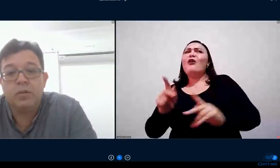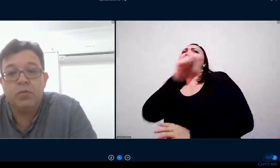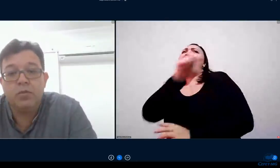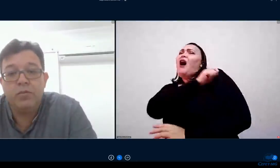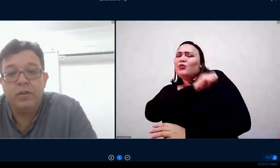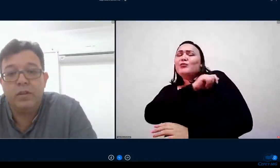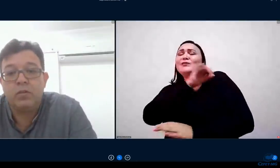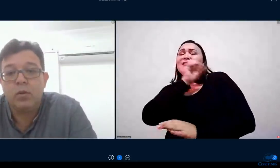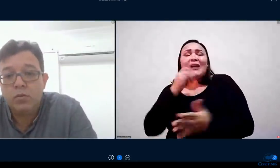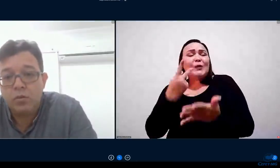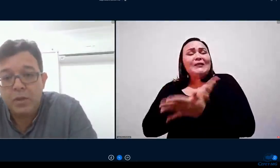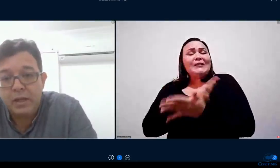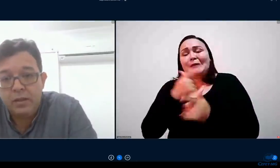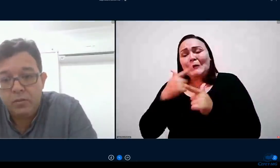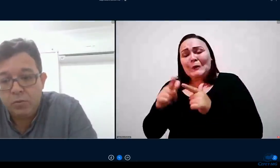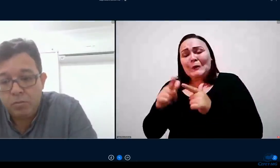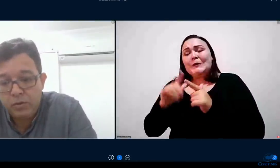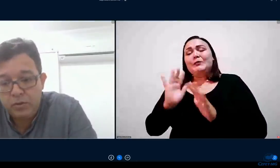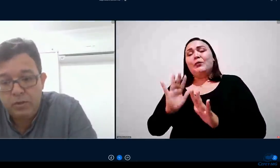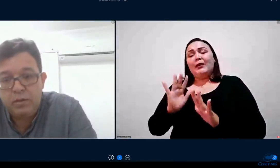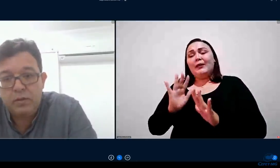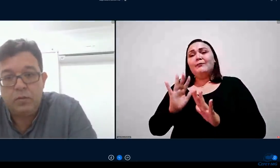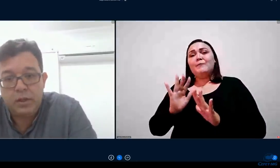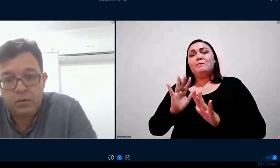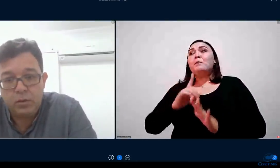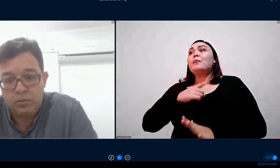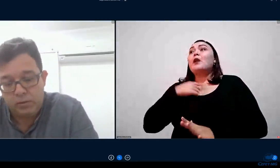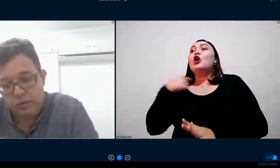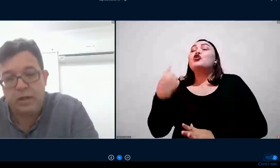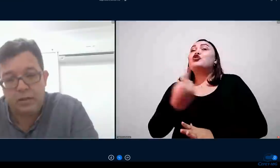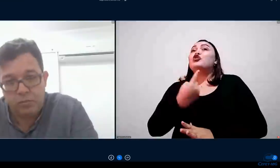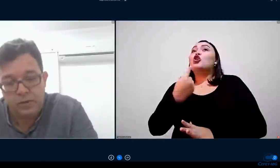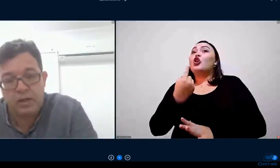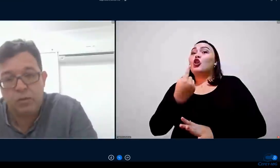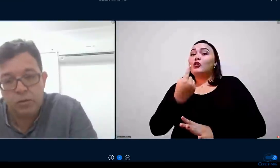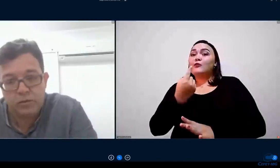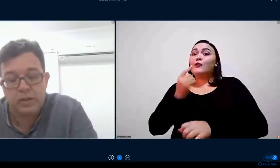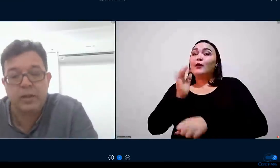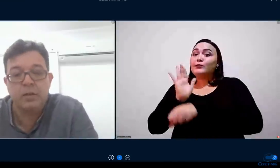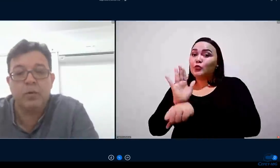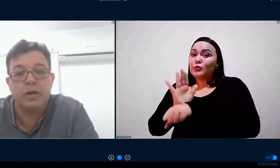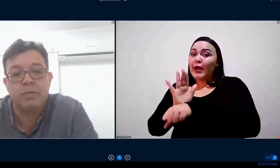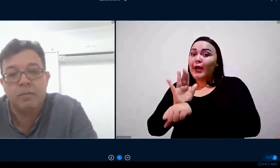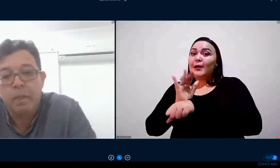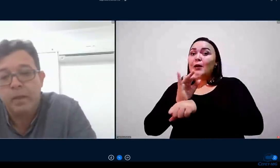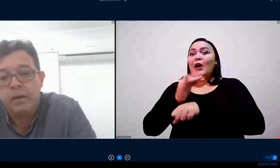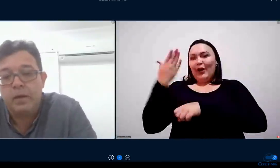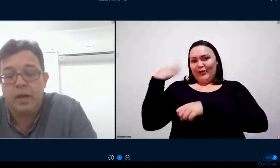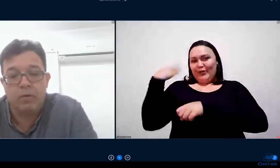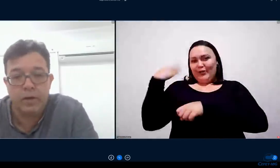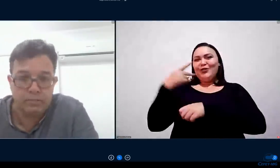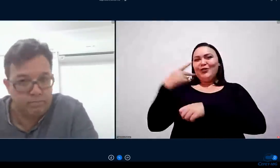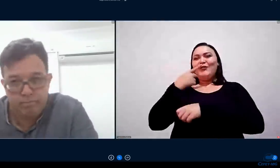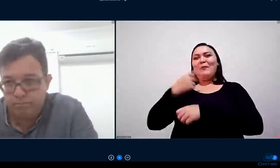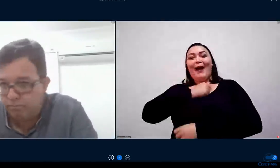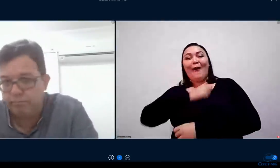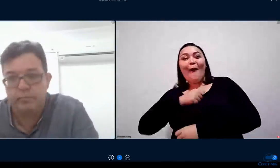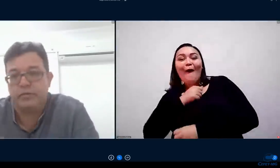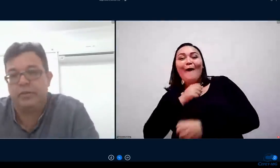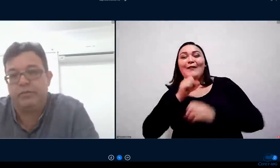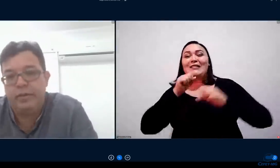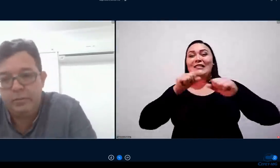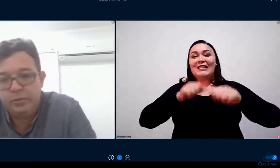nós vamos oferecer todos os mecanismos possíveis no retorno nós falávamos em agosto setembro e agora